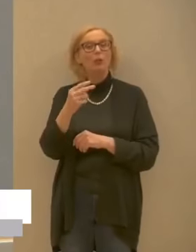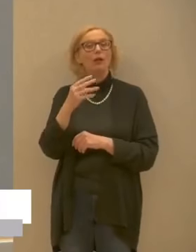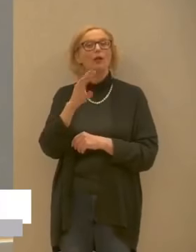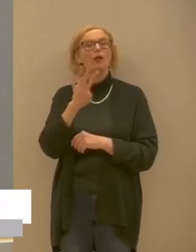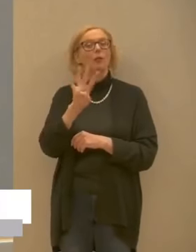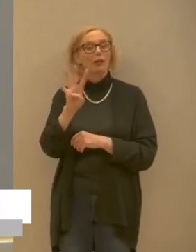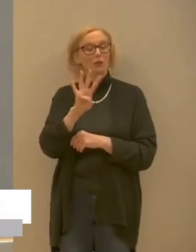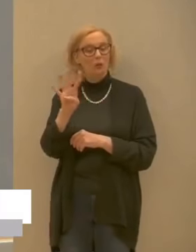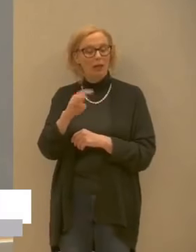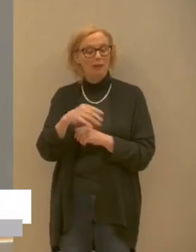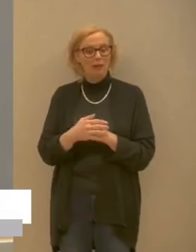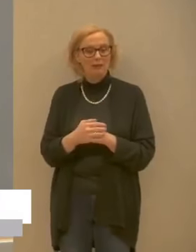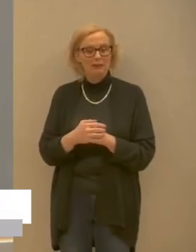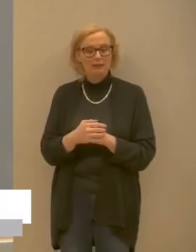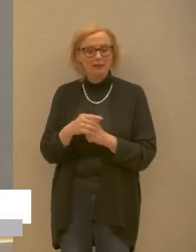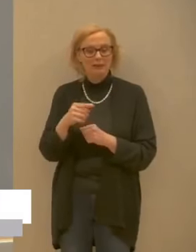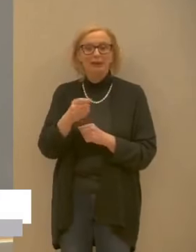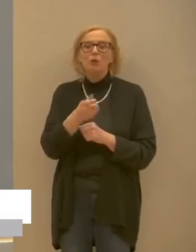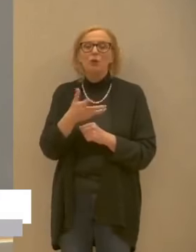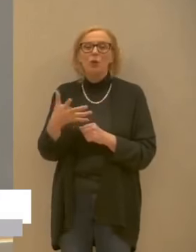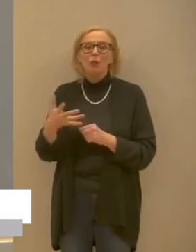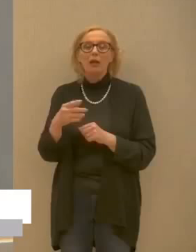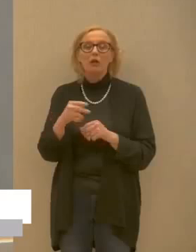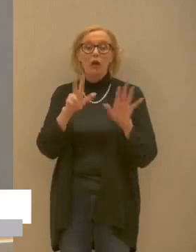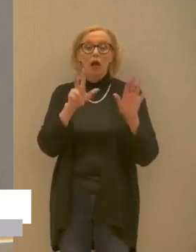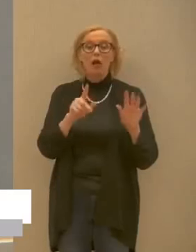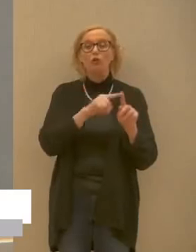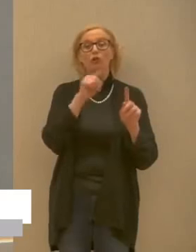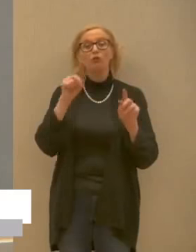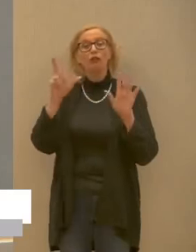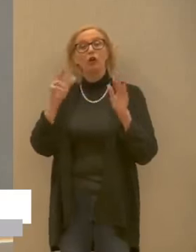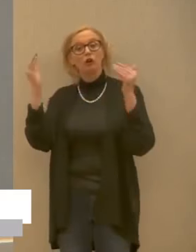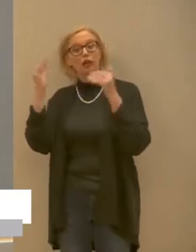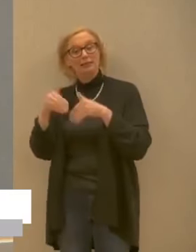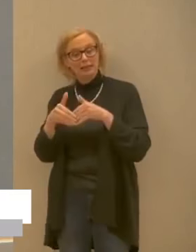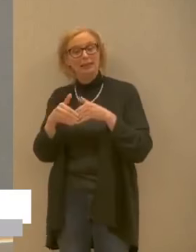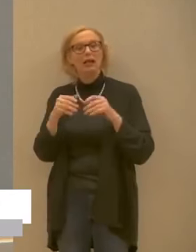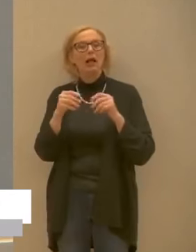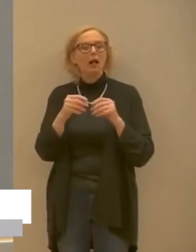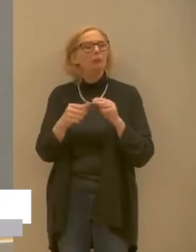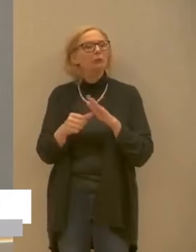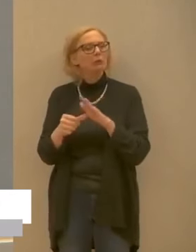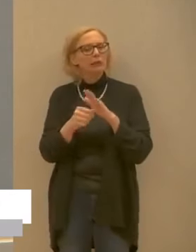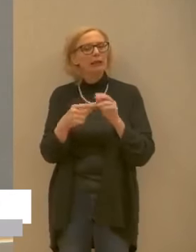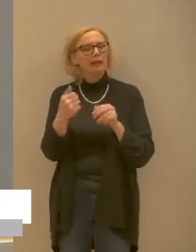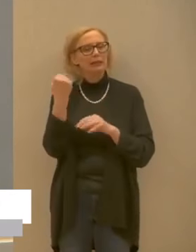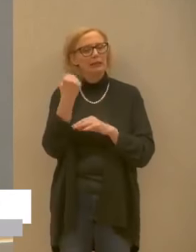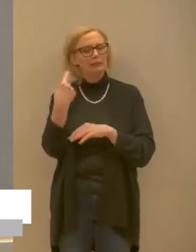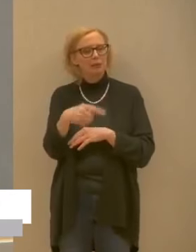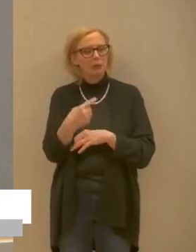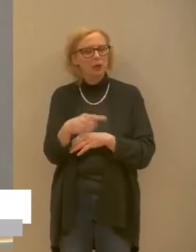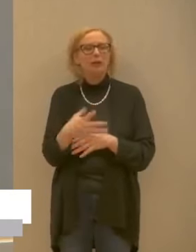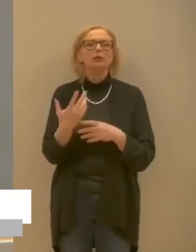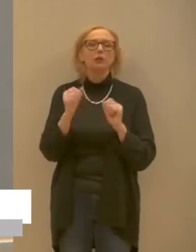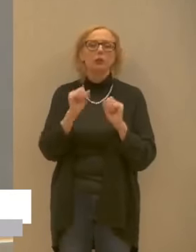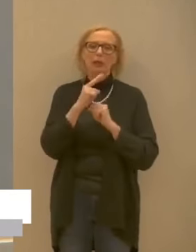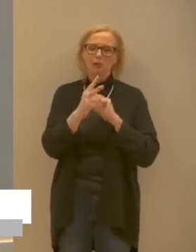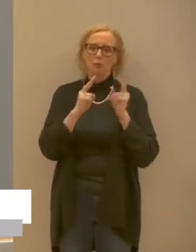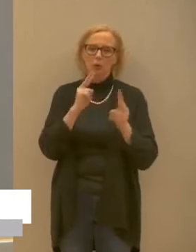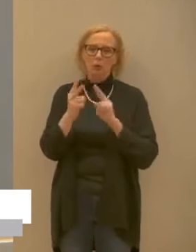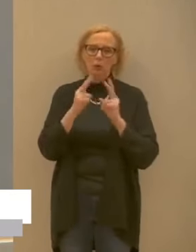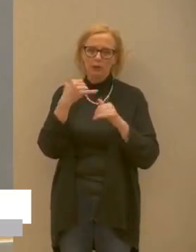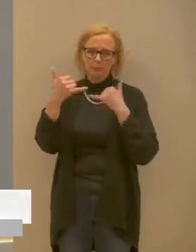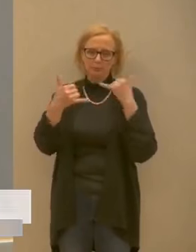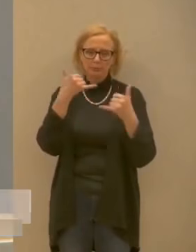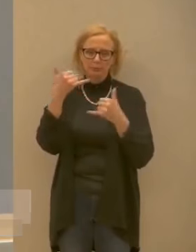495244 e a questo numero dalle 8 alle 20 rispondono i dipendenti del Servizio Politiche Sociali dell'assessorato